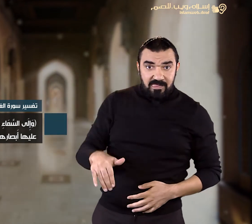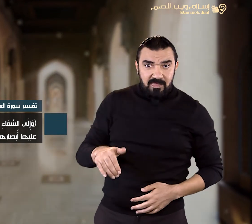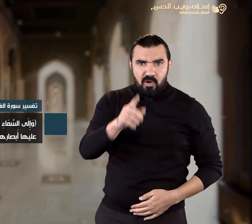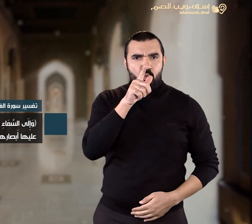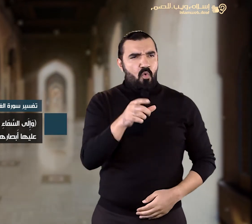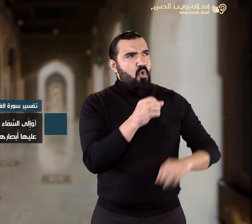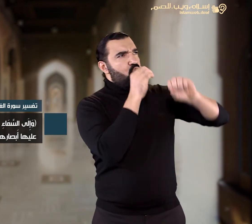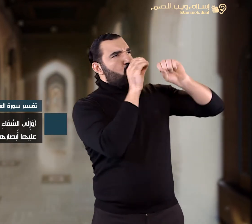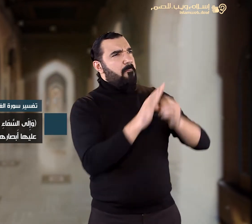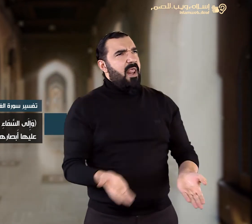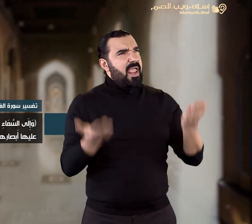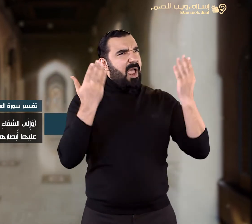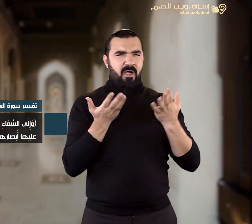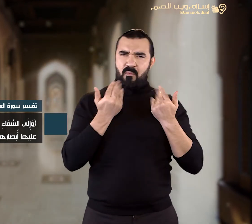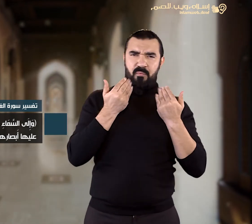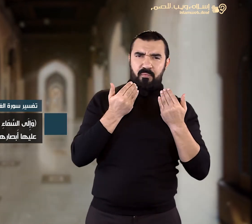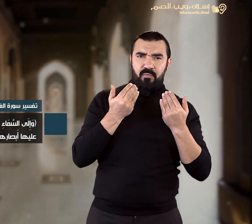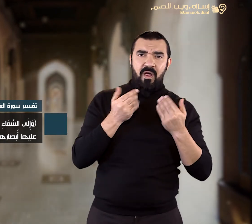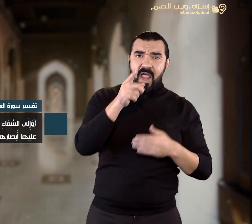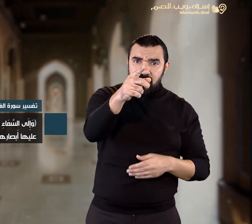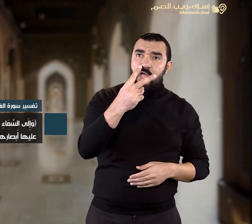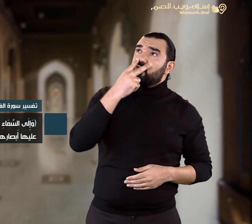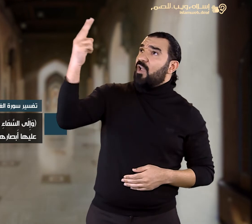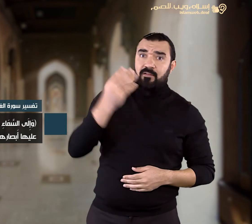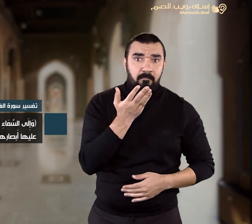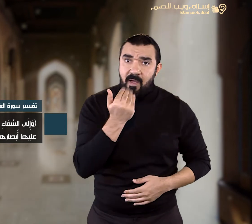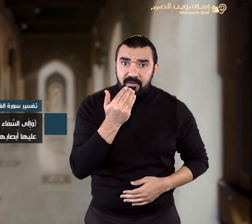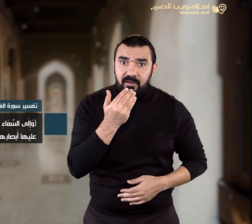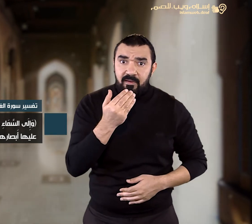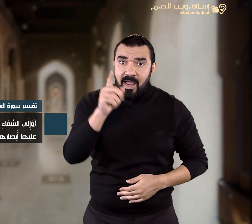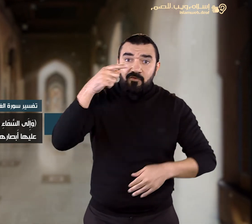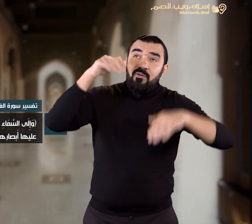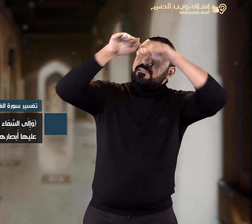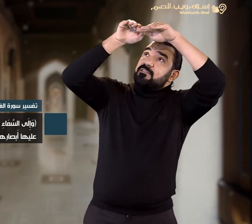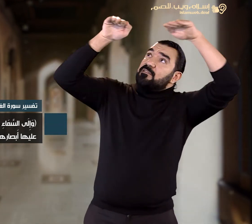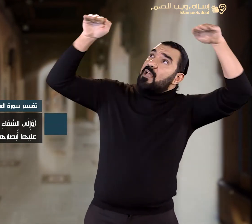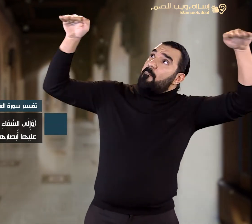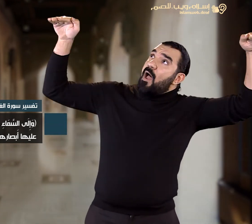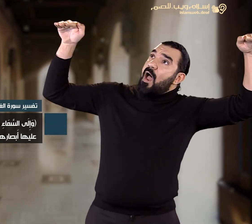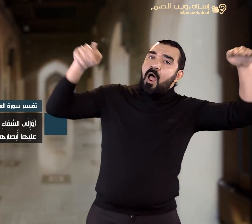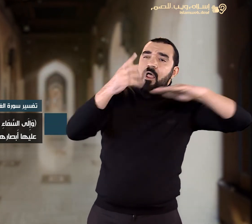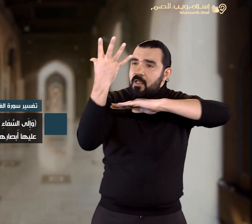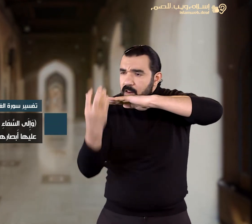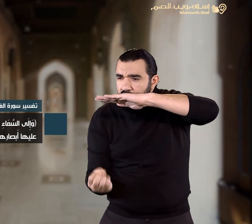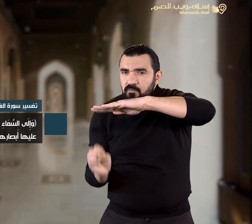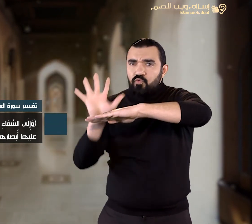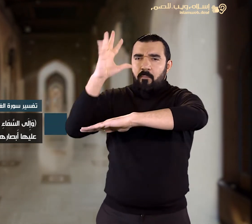أي ألم يشاهد السماء التي تقع عليها أبصارهم ليلا ونهارا